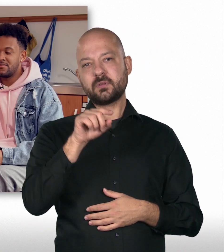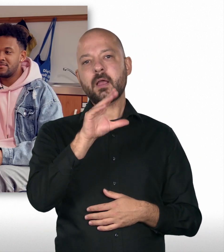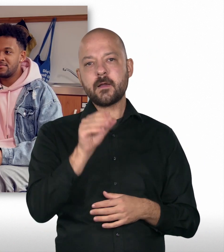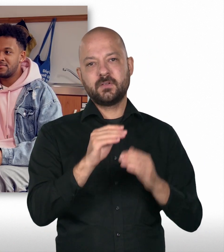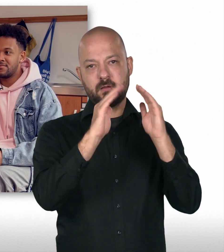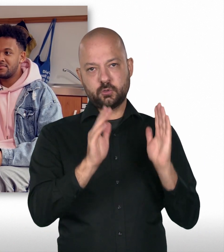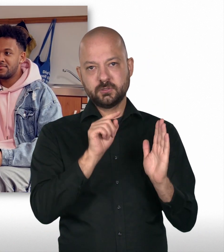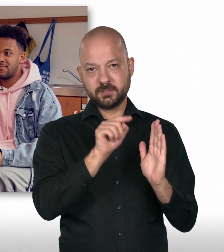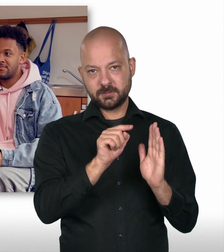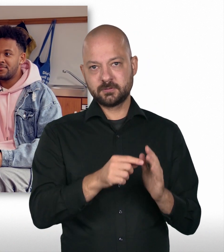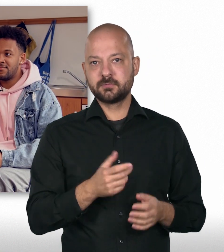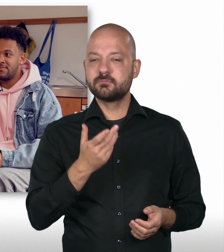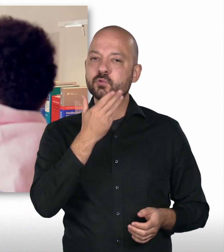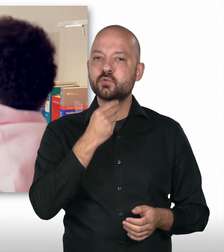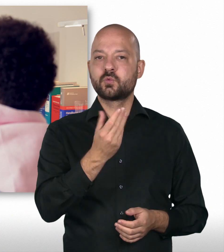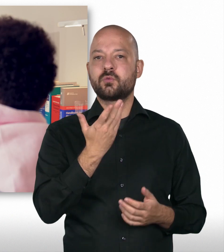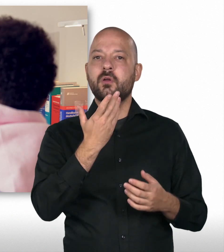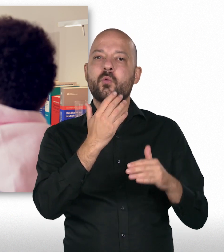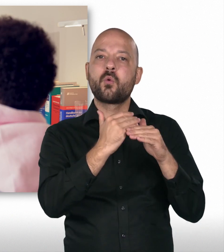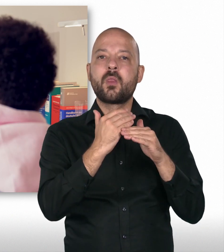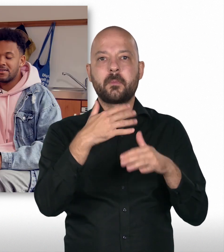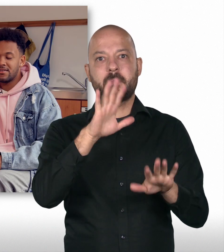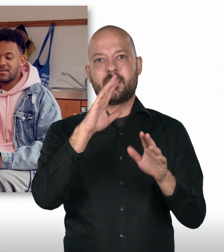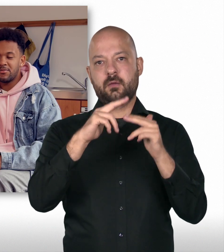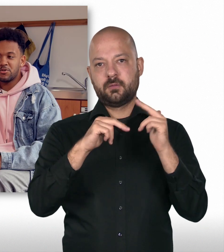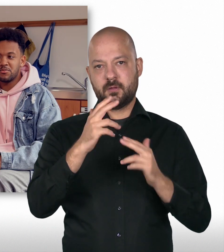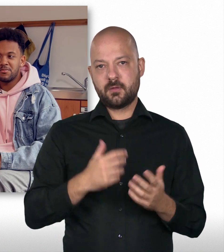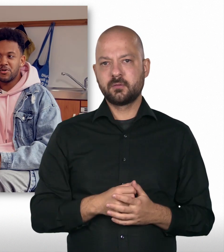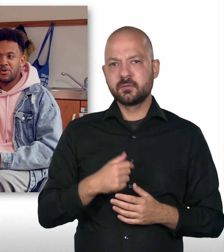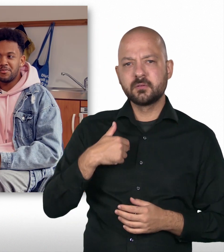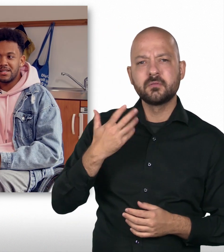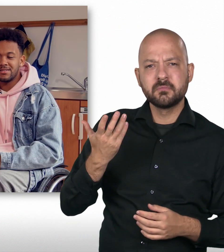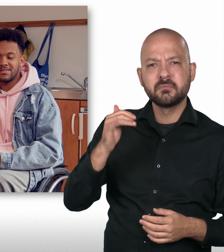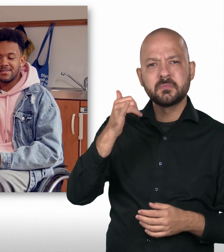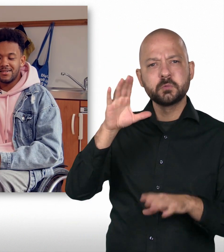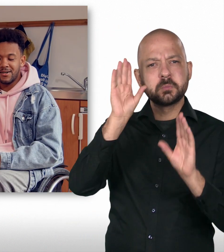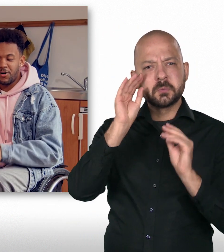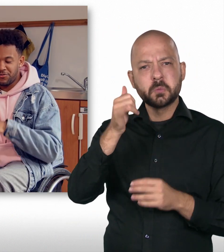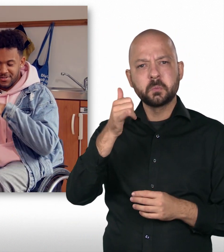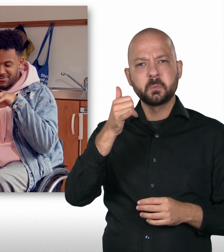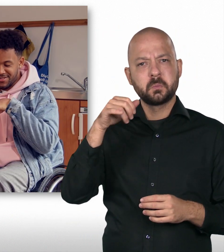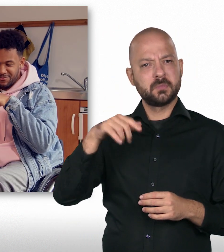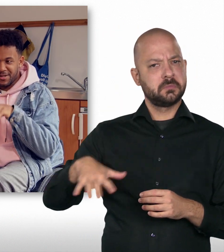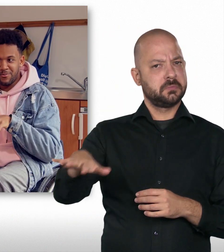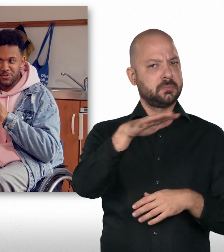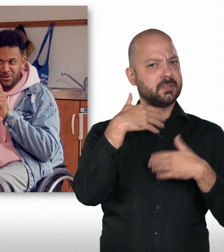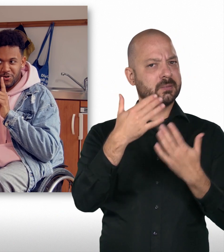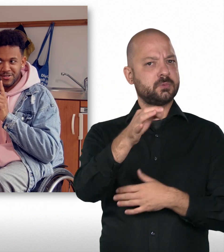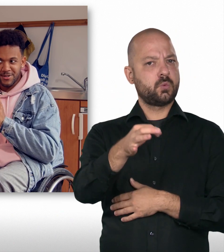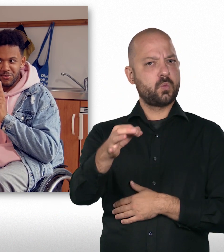Das Schöne daran ist, dass man da schon die Kolleginnen und Kolleginnen besser kennenlernt. Ich habe auch schon mitbekommen, dass es hier auf diesem gesamten Campus auch Orte gibt,